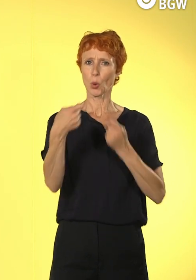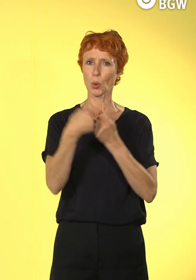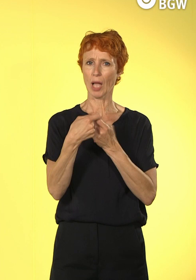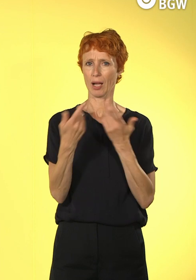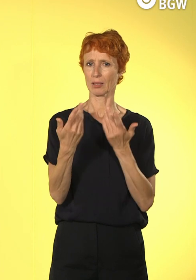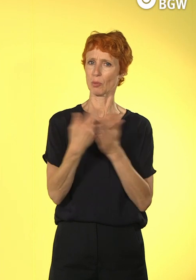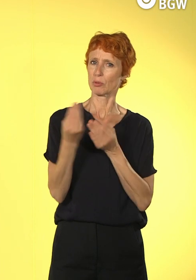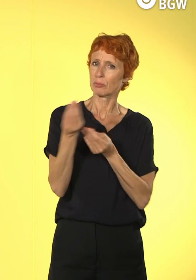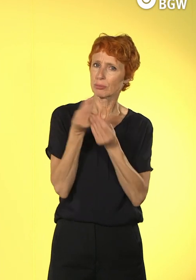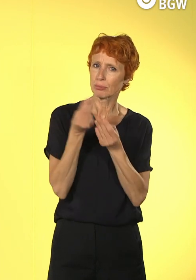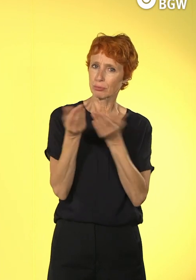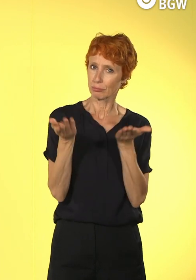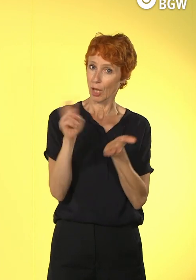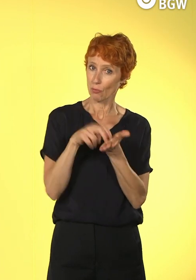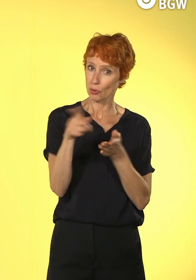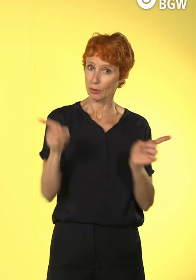sind.